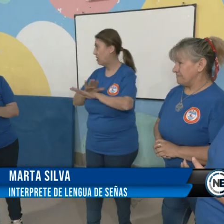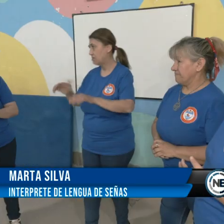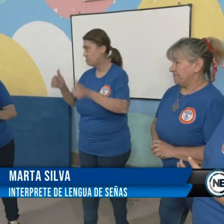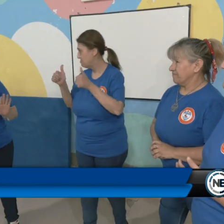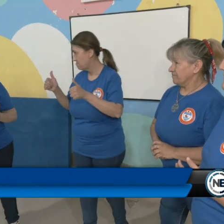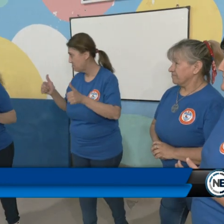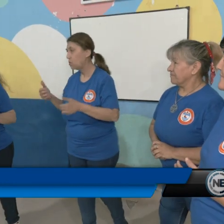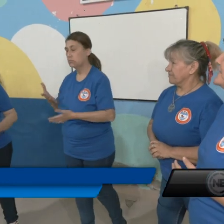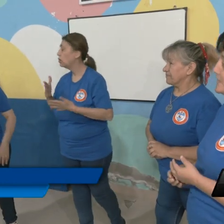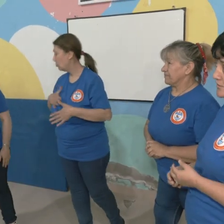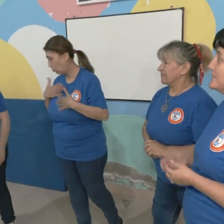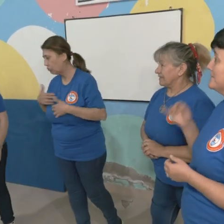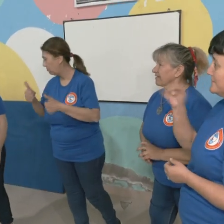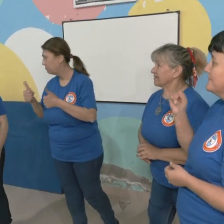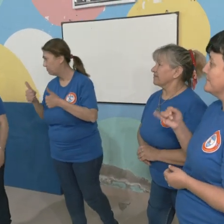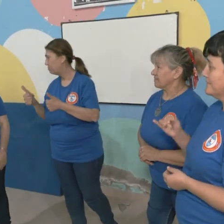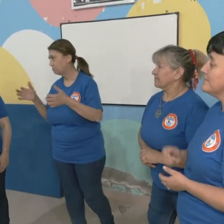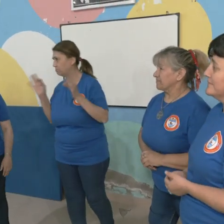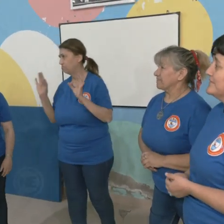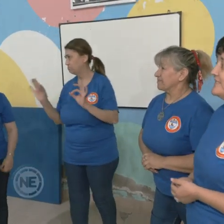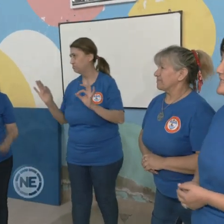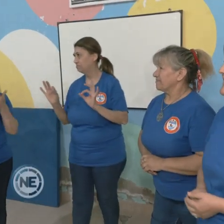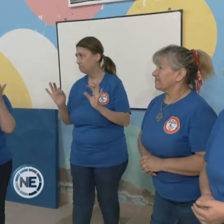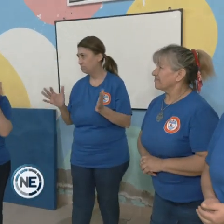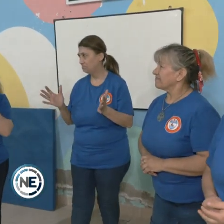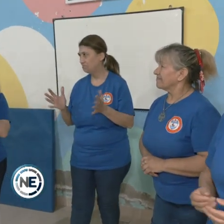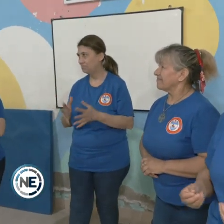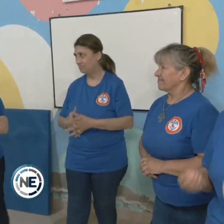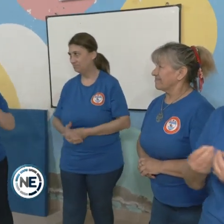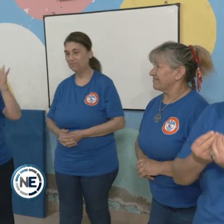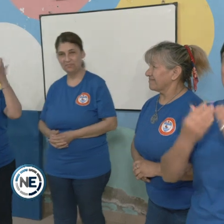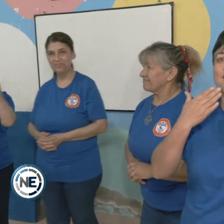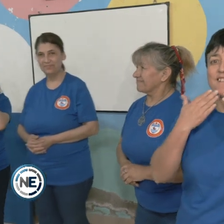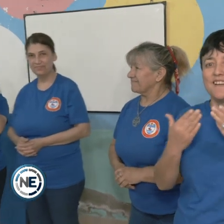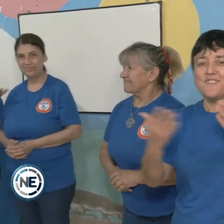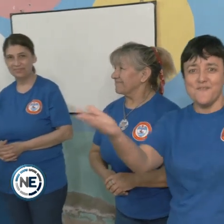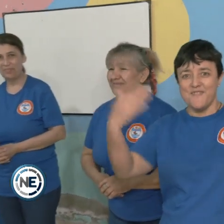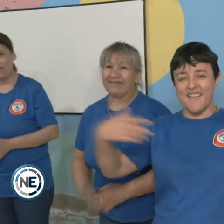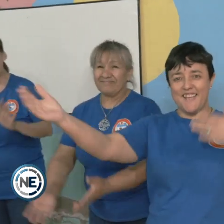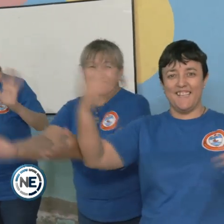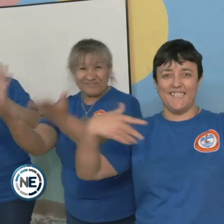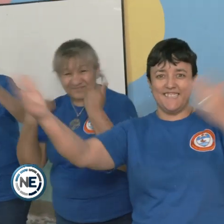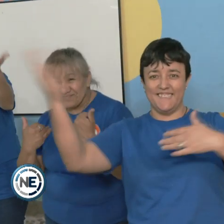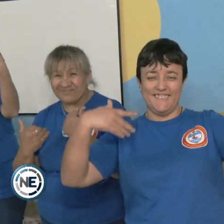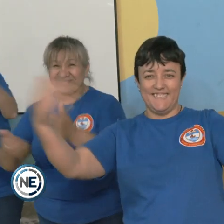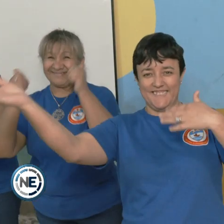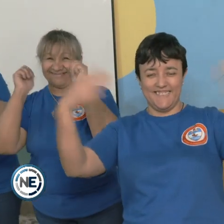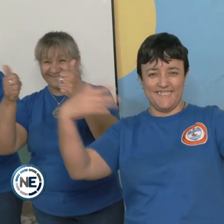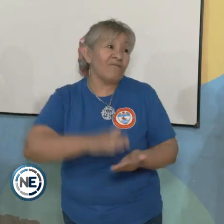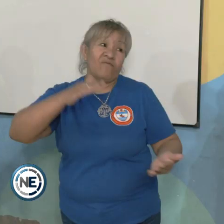ellos. La lengua de señas argentina es lo que ellas van a enseñar, que es importante para